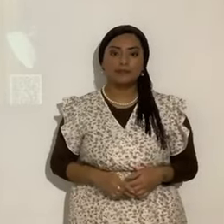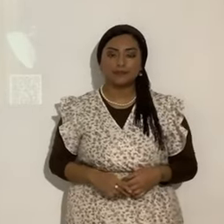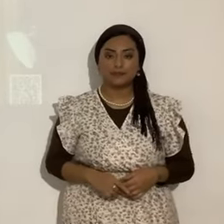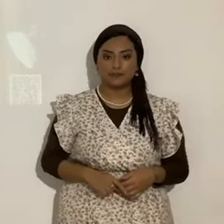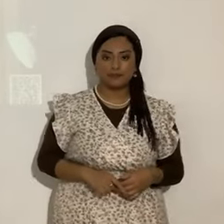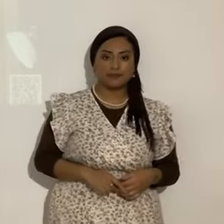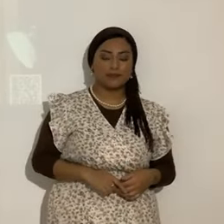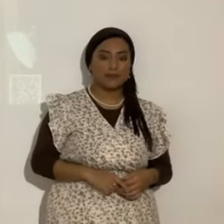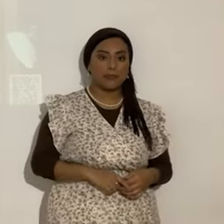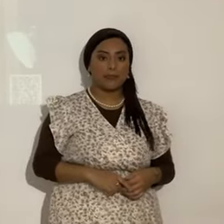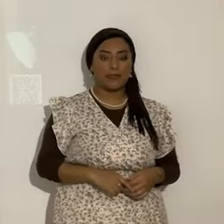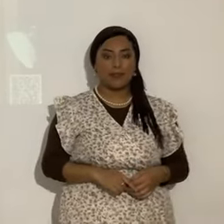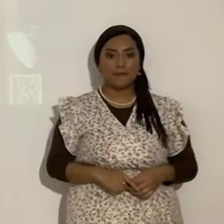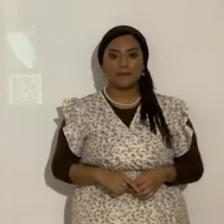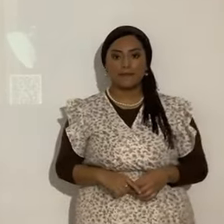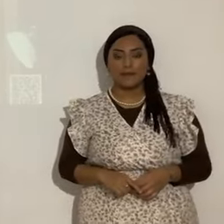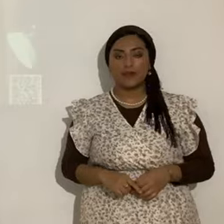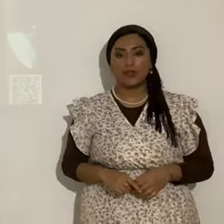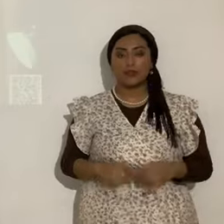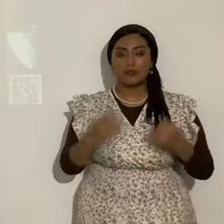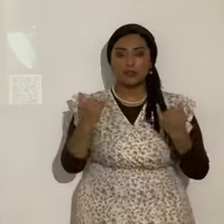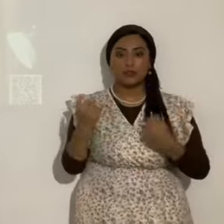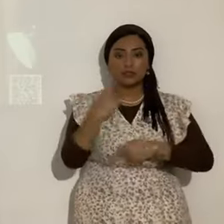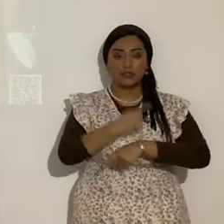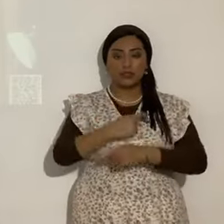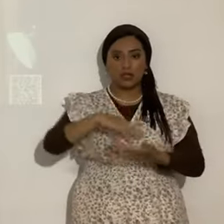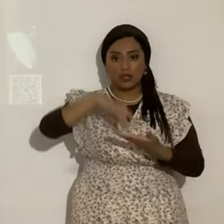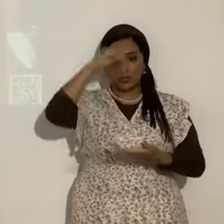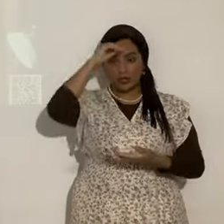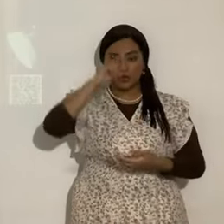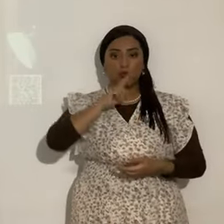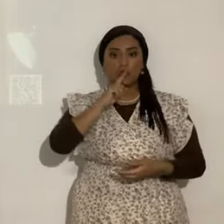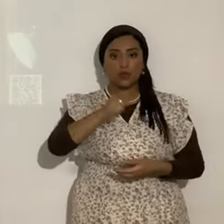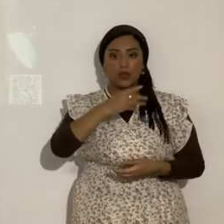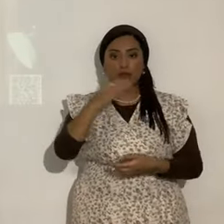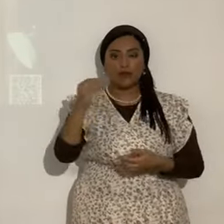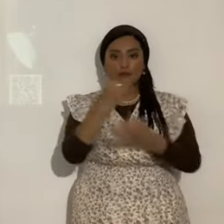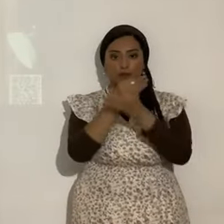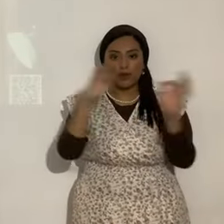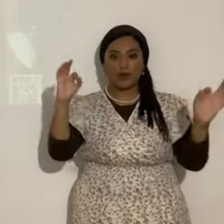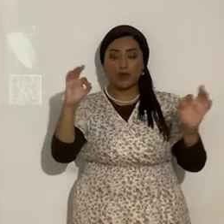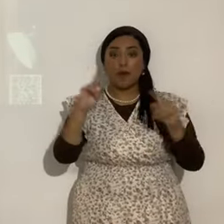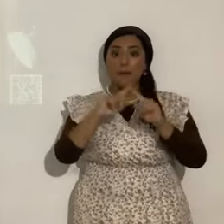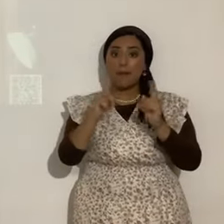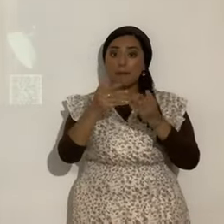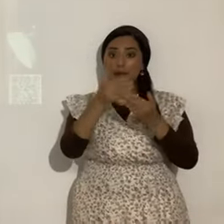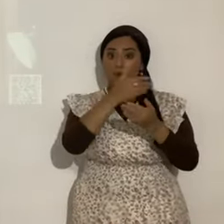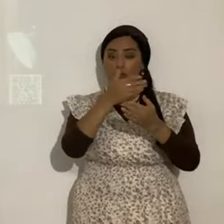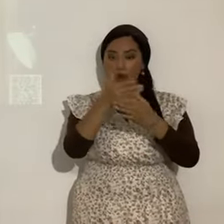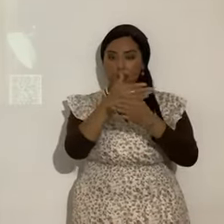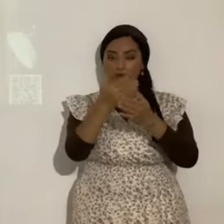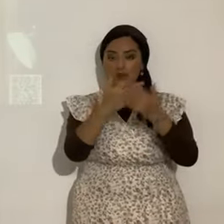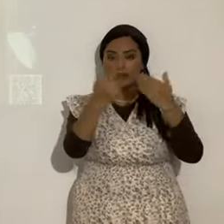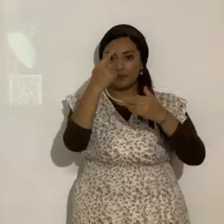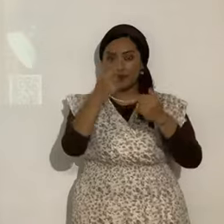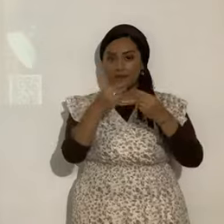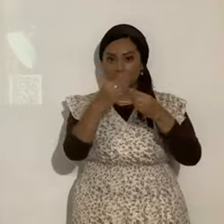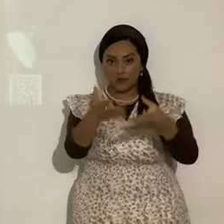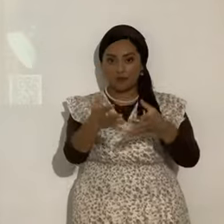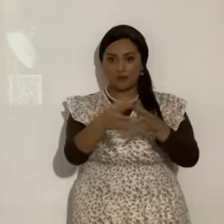¿De acuerdo? Vamos a ver el tema Verdad y Libertad. Pero miren. Quiero compartirles algo. Ah, un aviso antes. En los